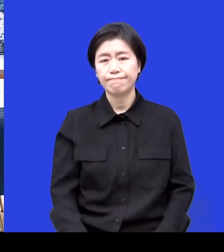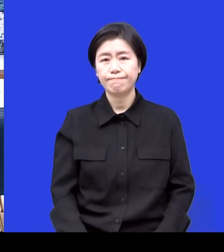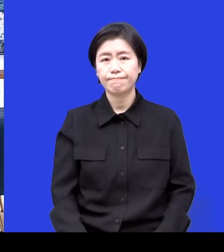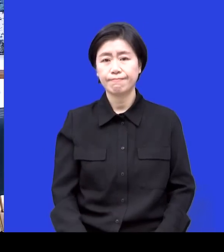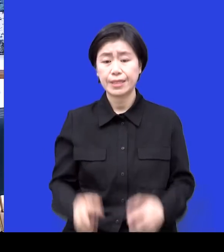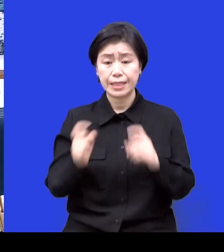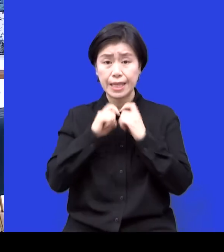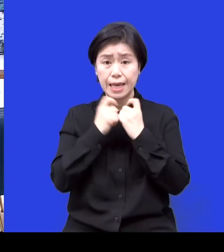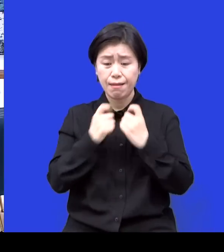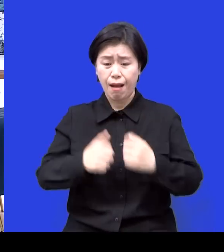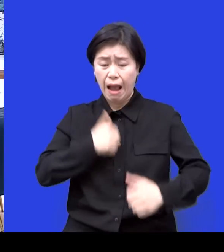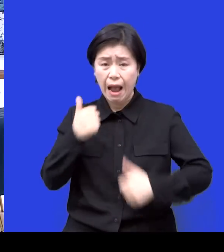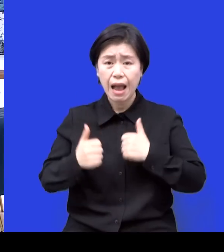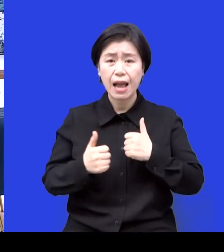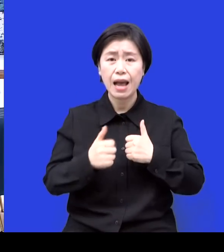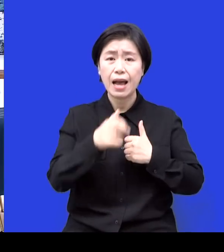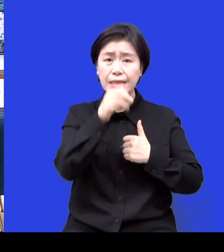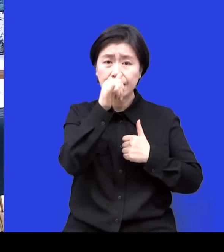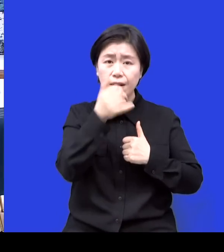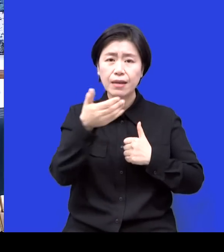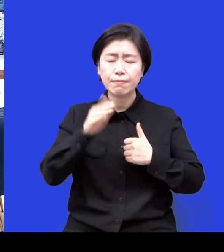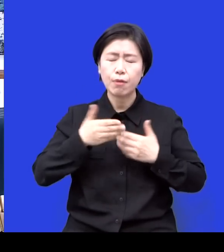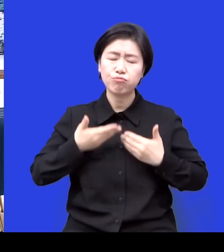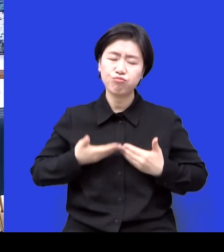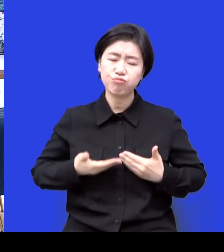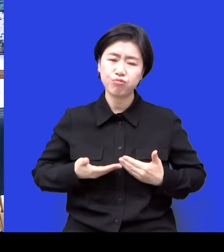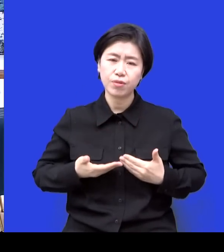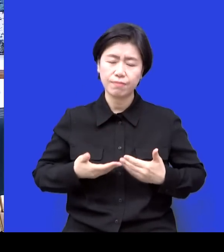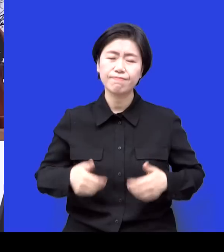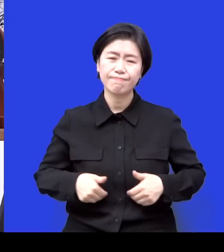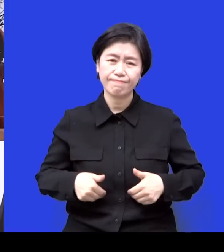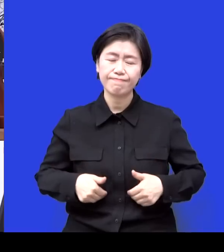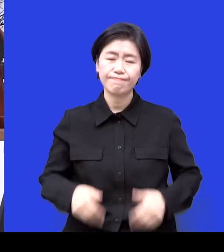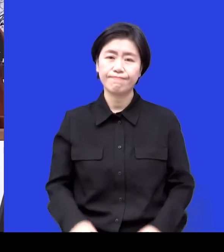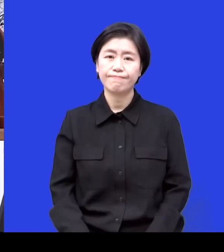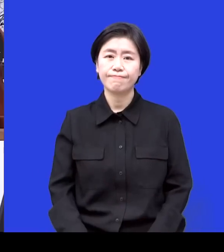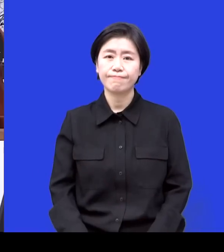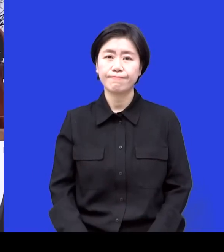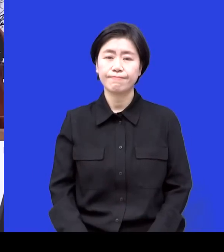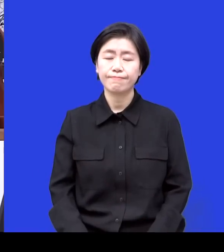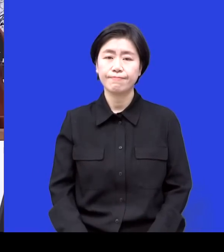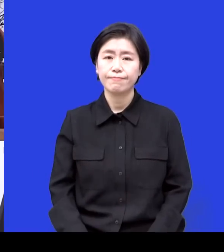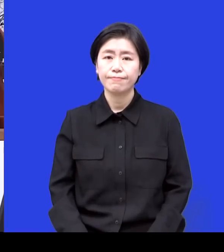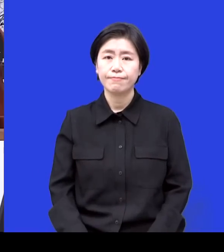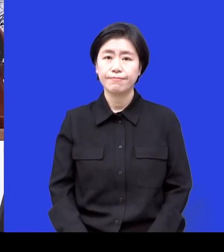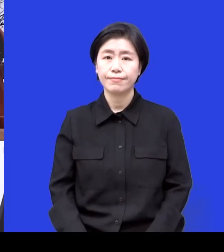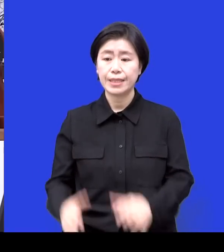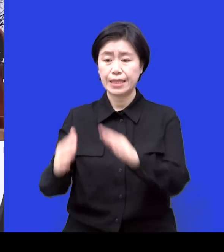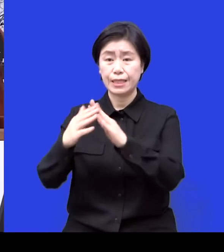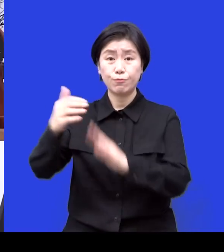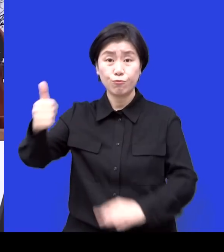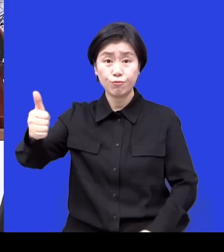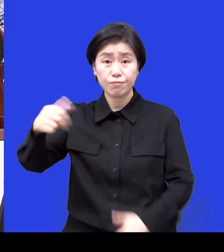화난 거는 그냥 내려놓을 수밖에 없더라고요. 집주인이 그렇게 막 생각하겠다. 얘는